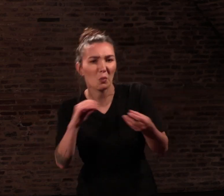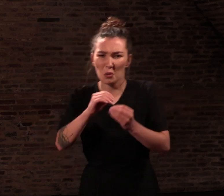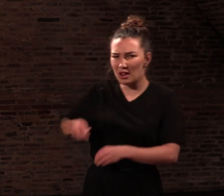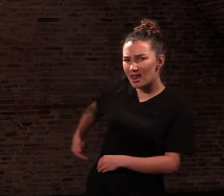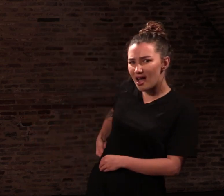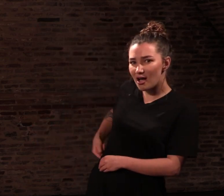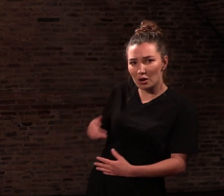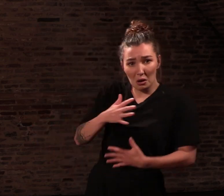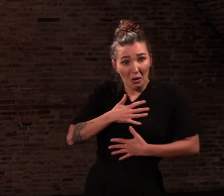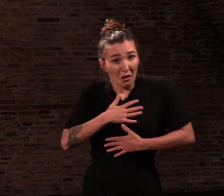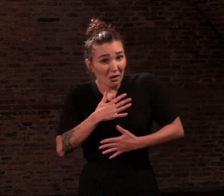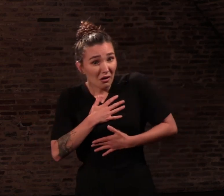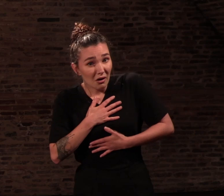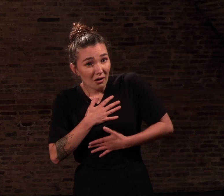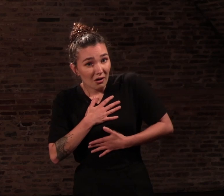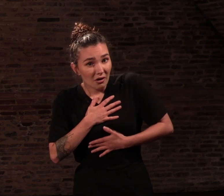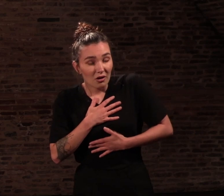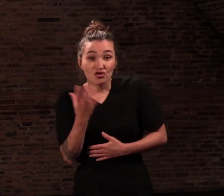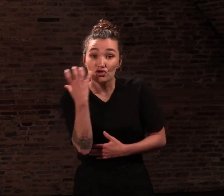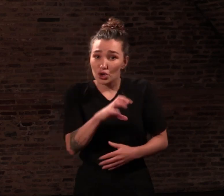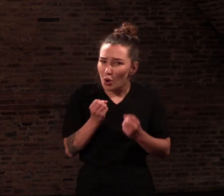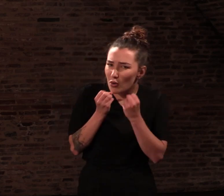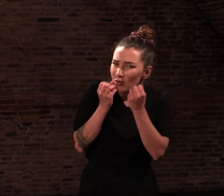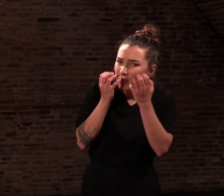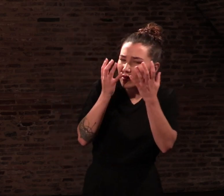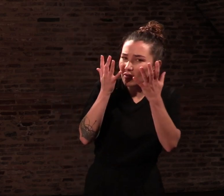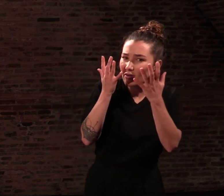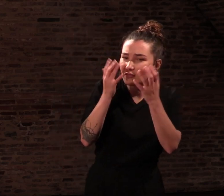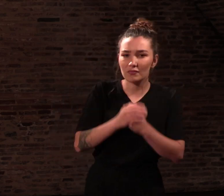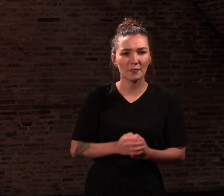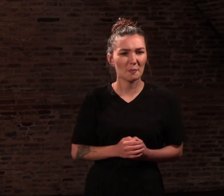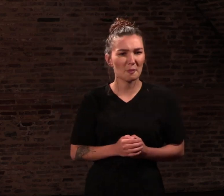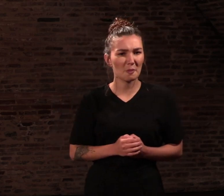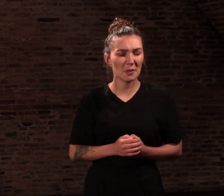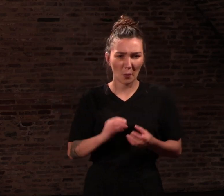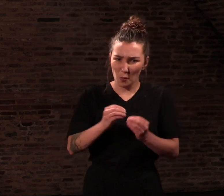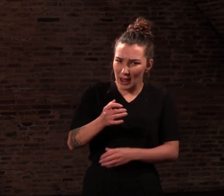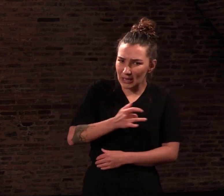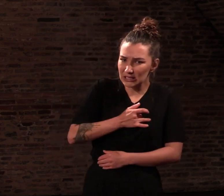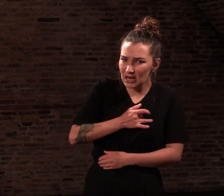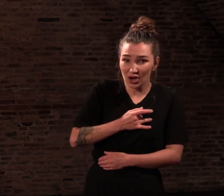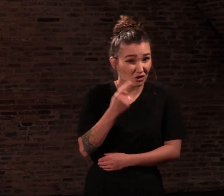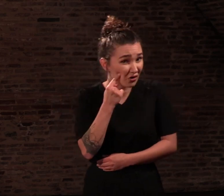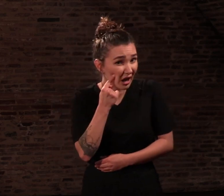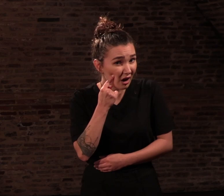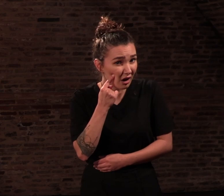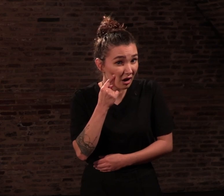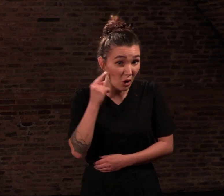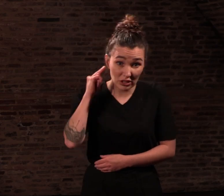palpitations, des bouffées de chaleur, des problèmes cardiaques, dentaires, auditifs, des